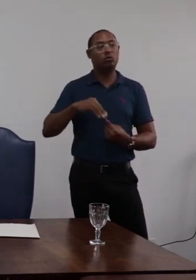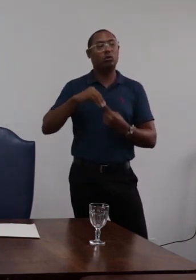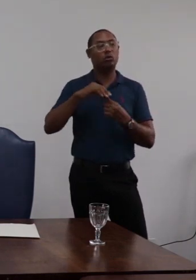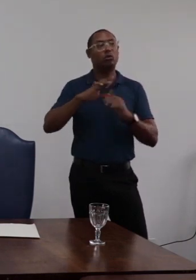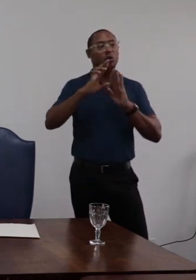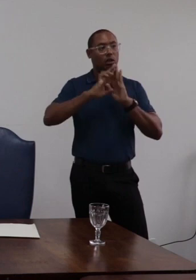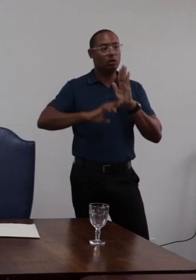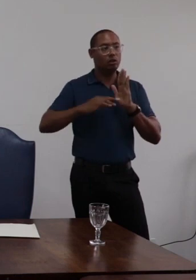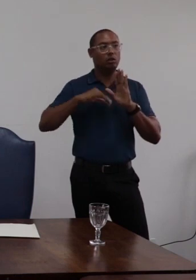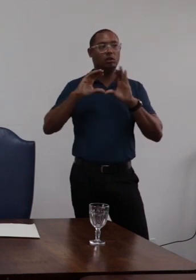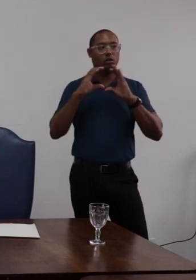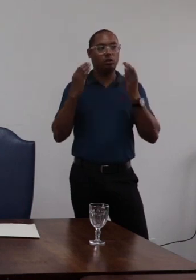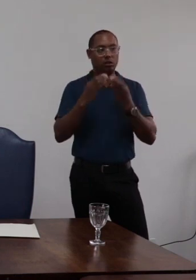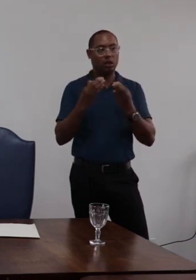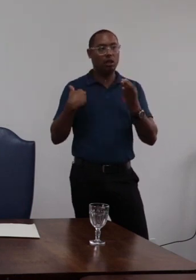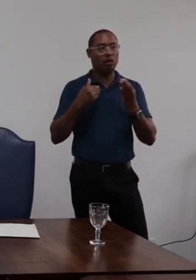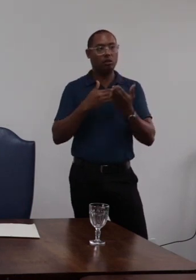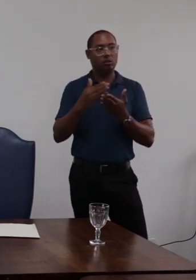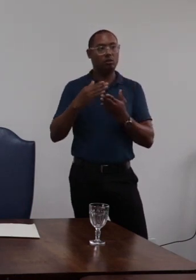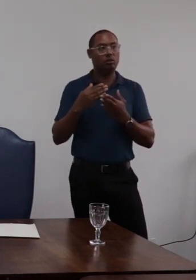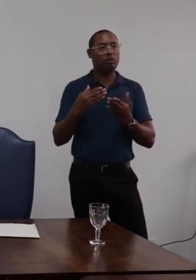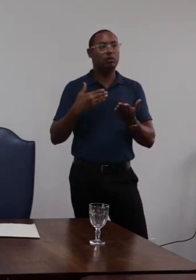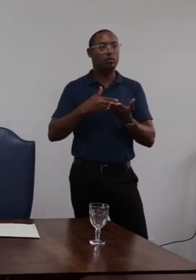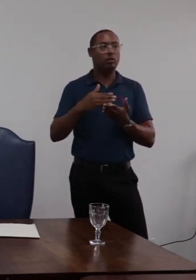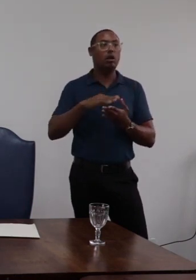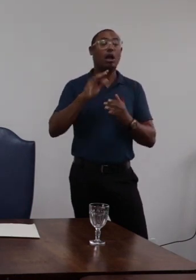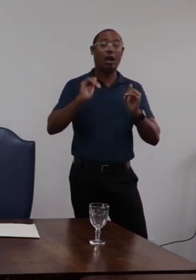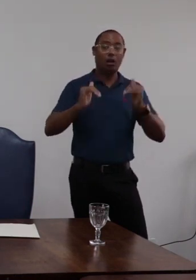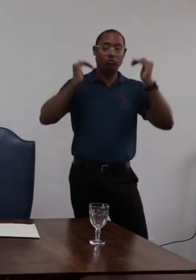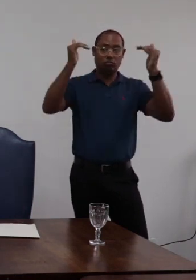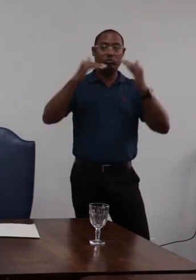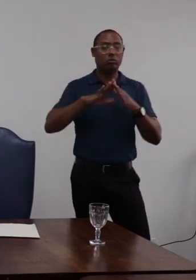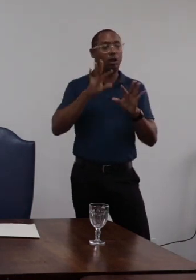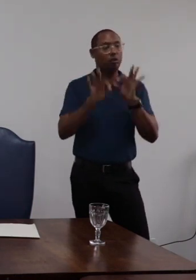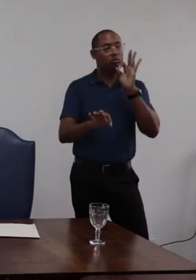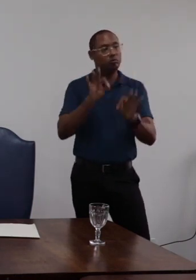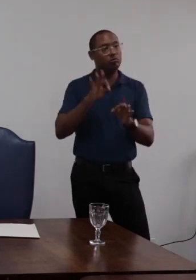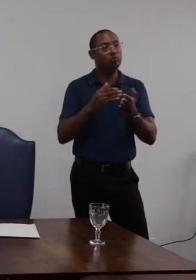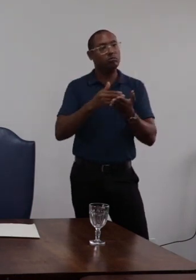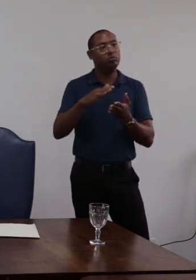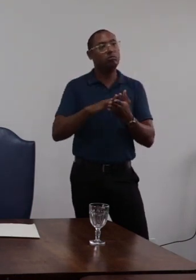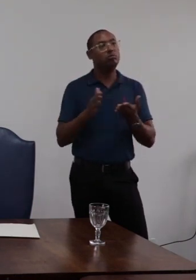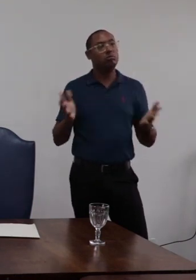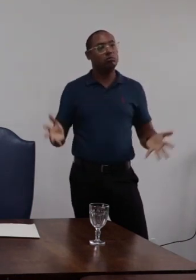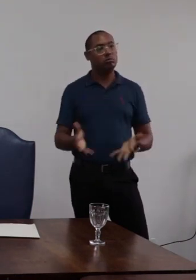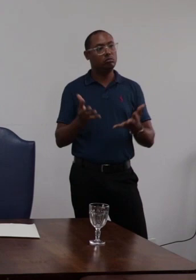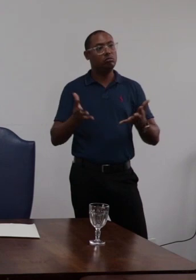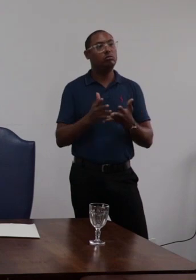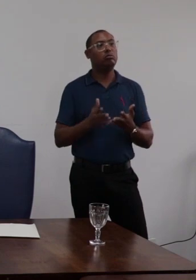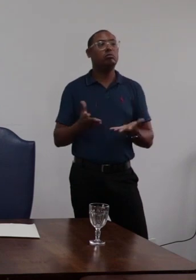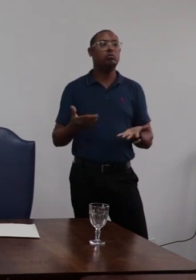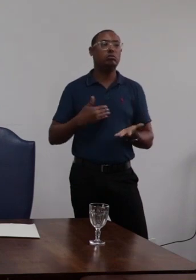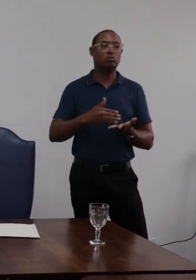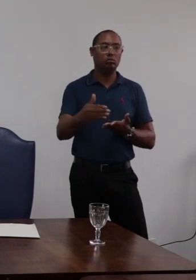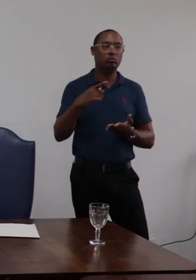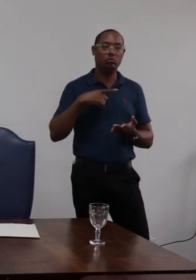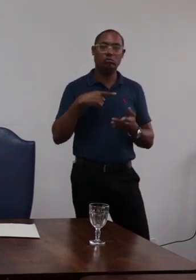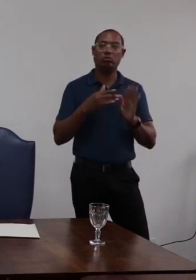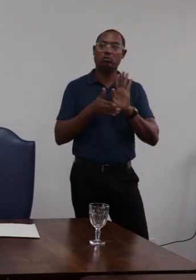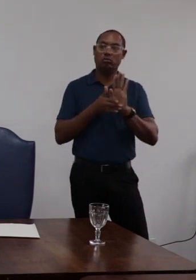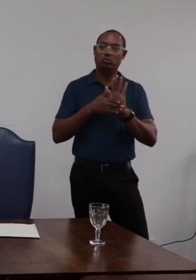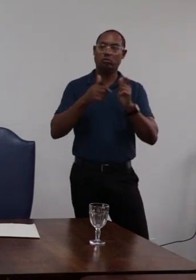relatório da comissão contraria as provas dos autos a autoridade julgadora procederá motivadamente agravada a penalidade